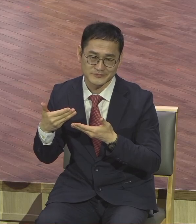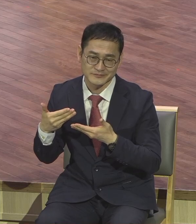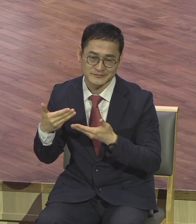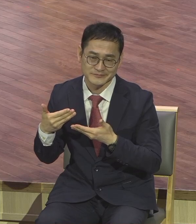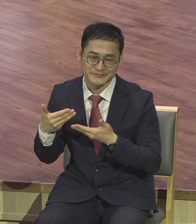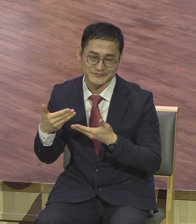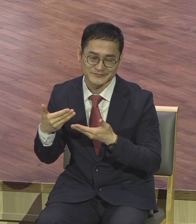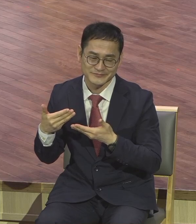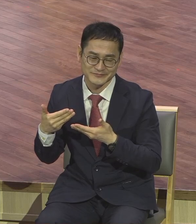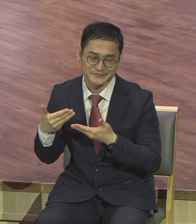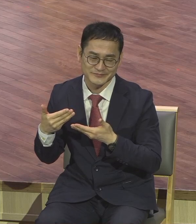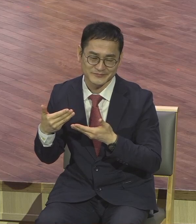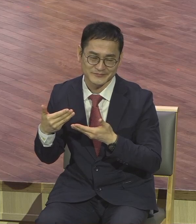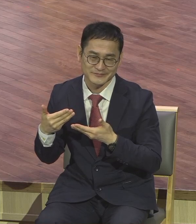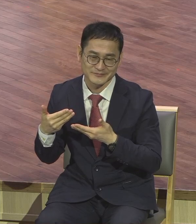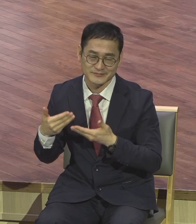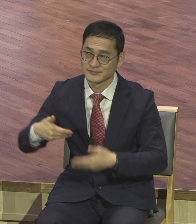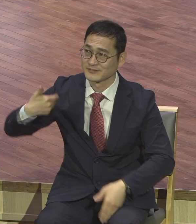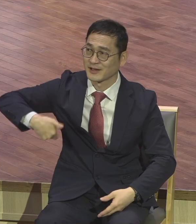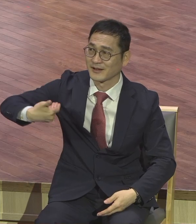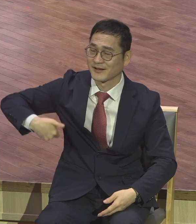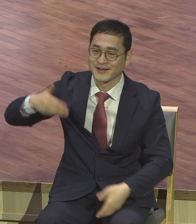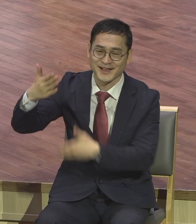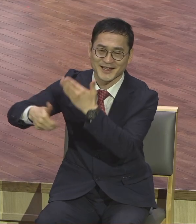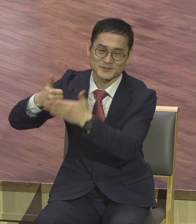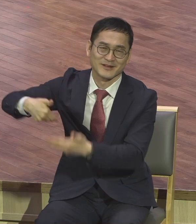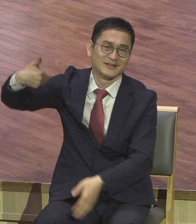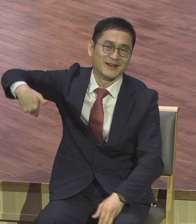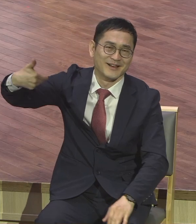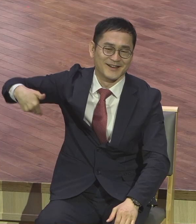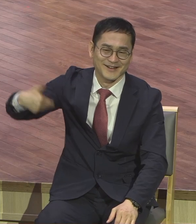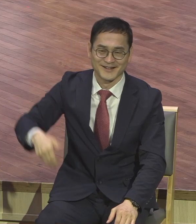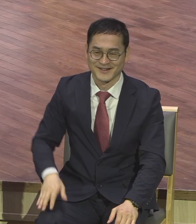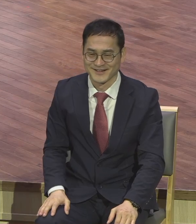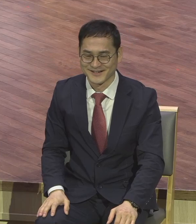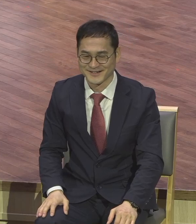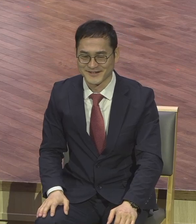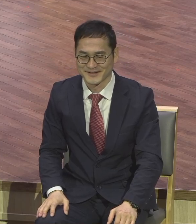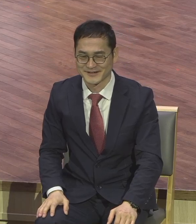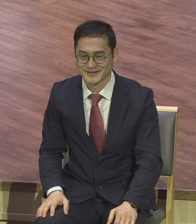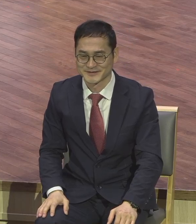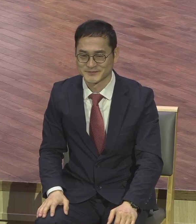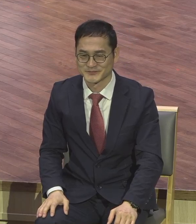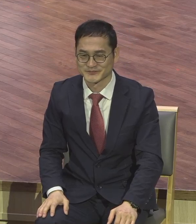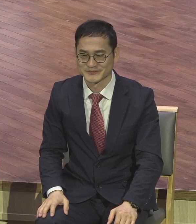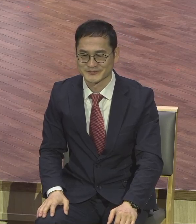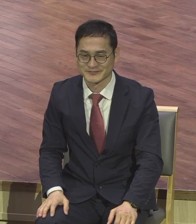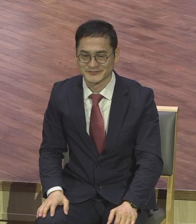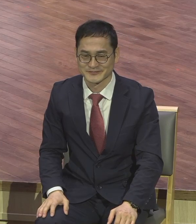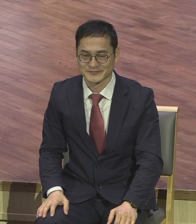내 나라, 내 나라. 알고 해야죠. 알고. 알고 해야 되는데 알류가 뭐냐?